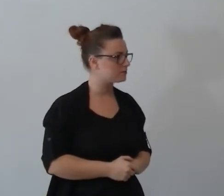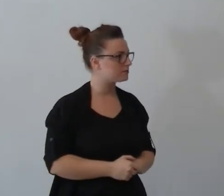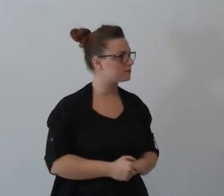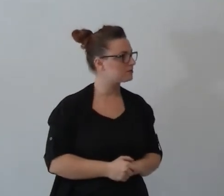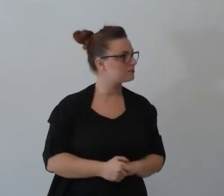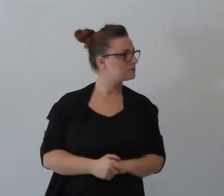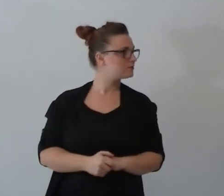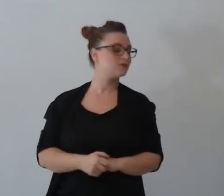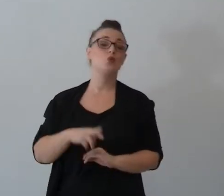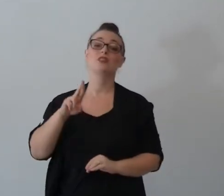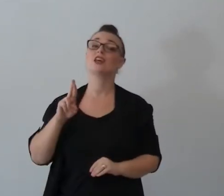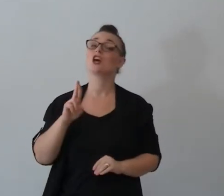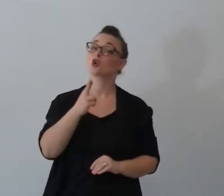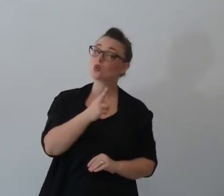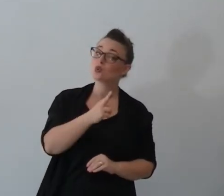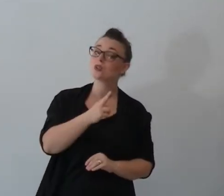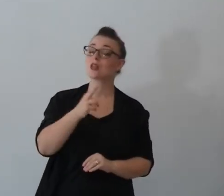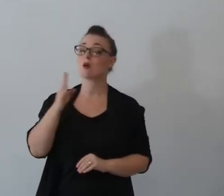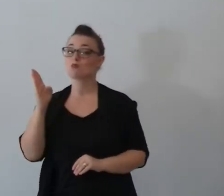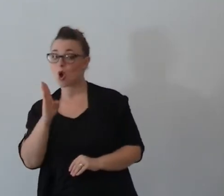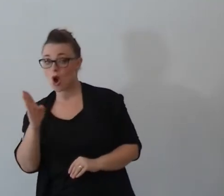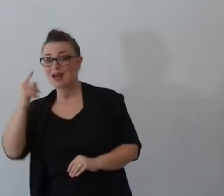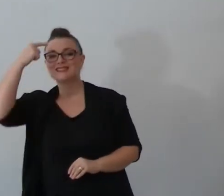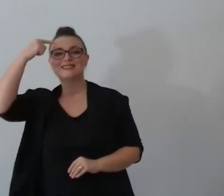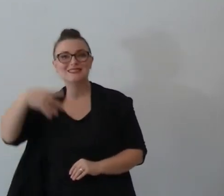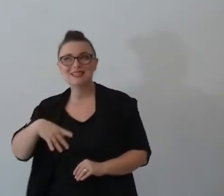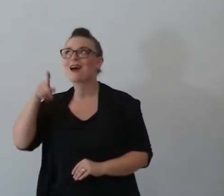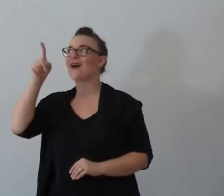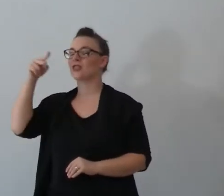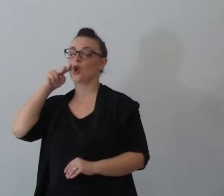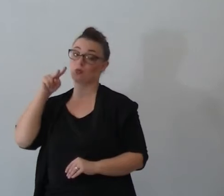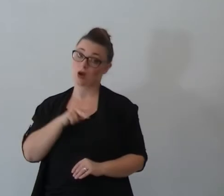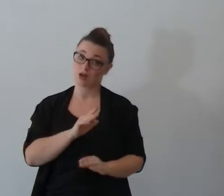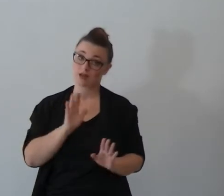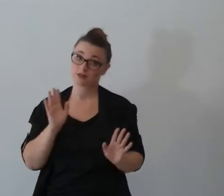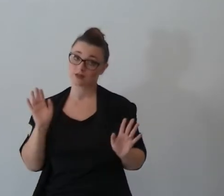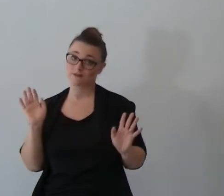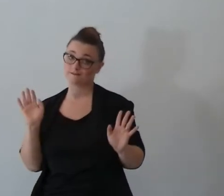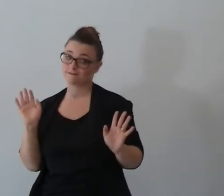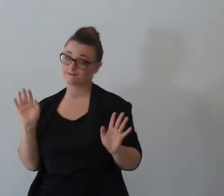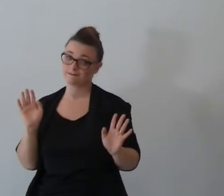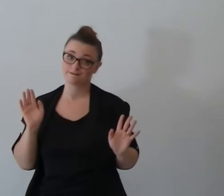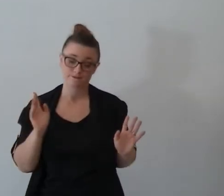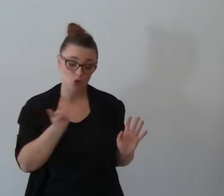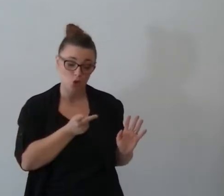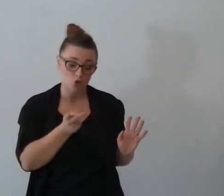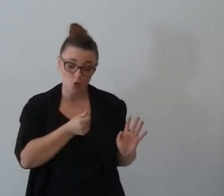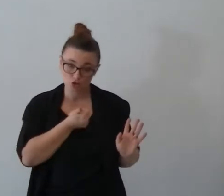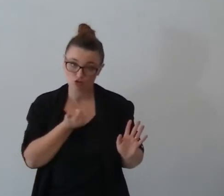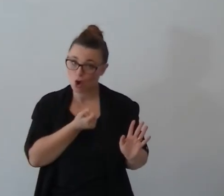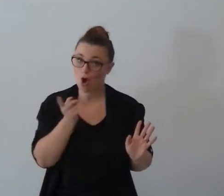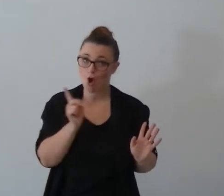Ruth e Boaz sanno perfettamente che il Signore li sta a guardare che non sono soli che il Signore